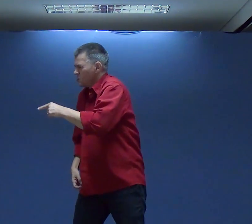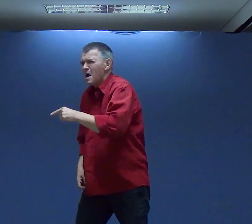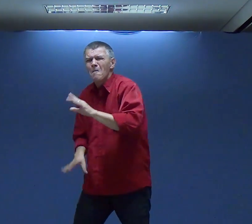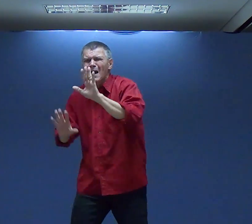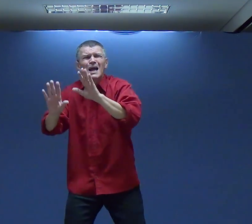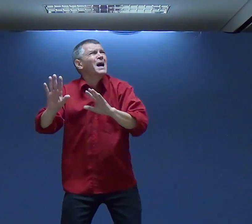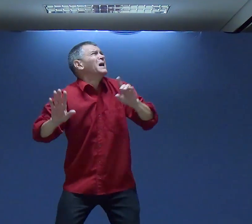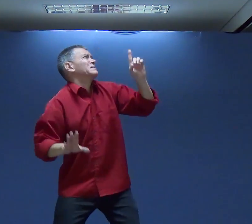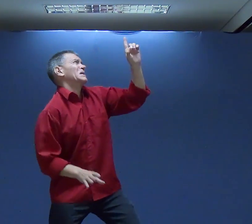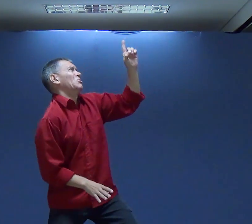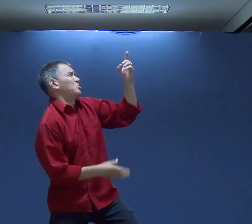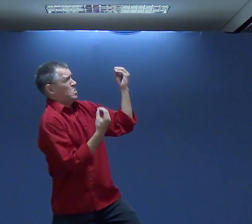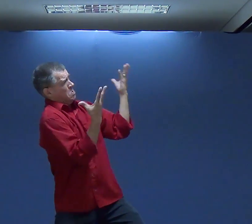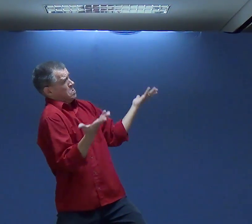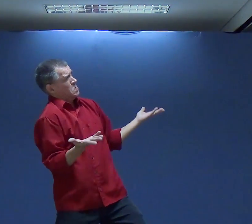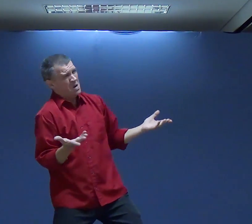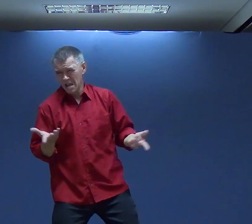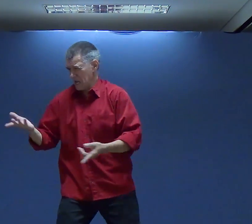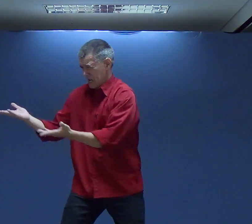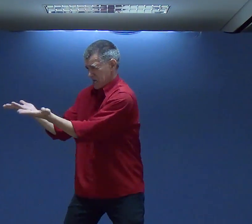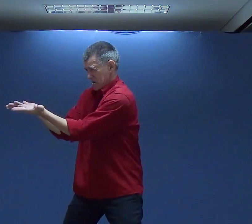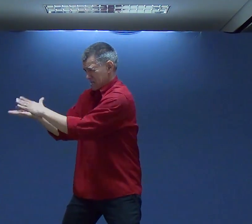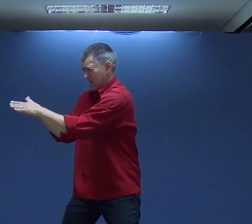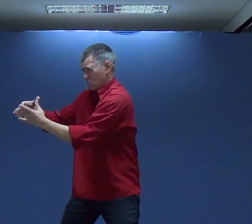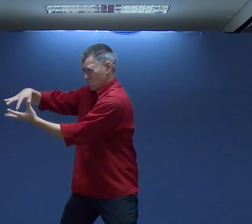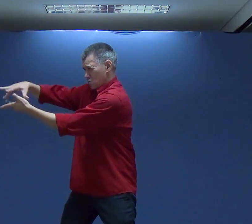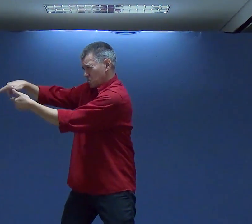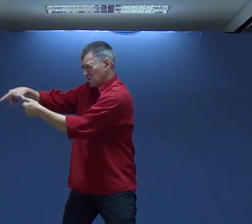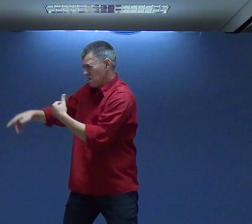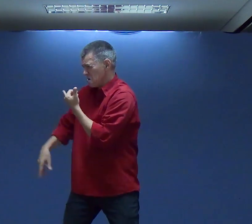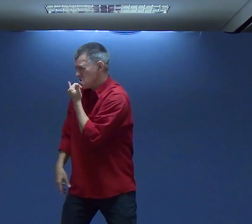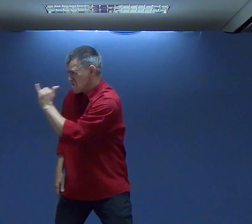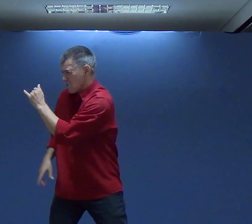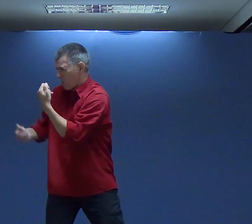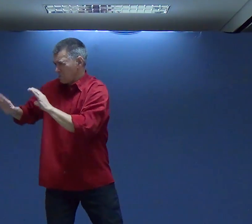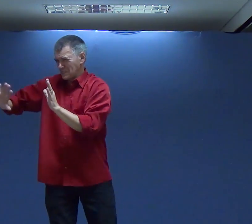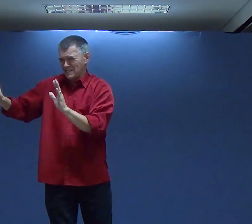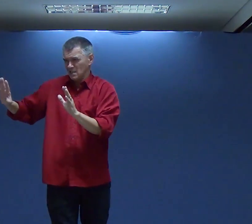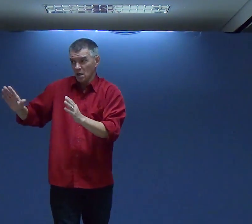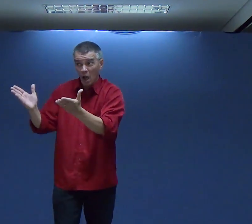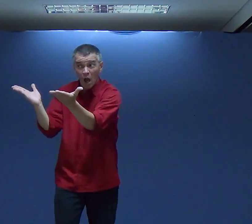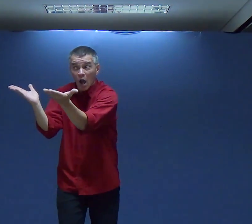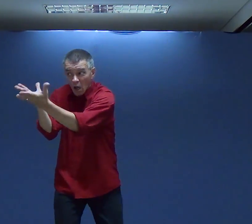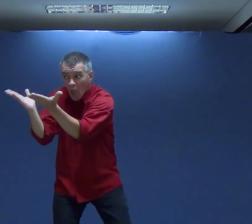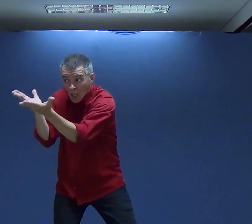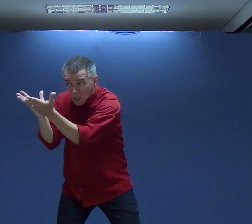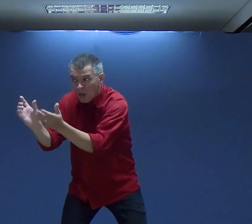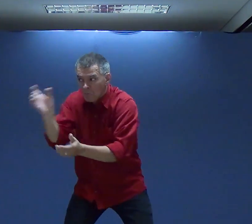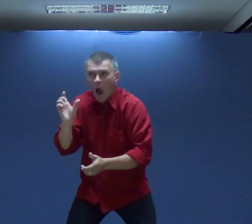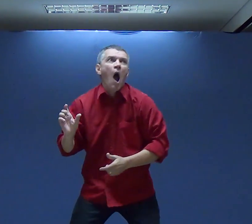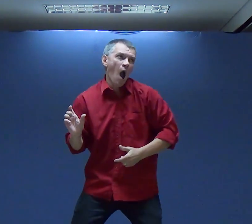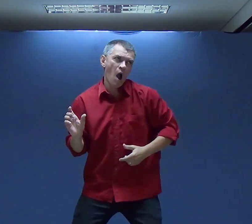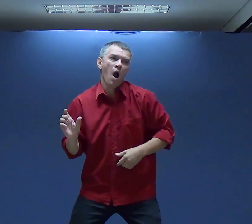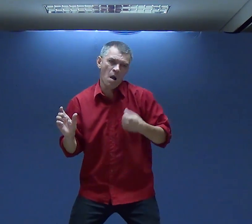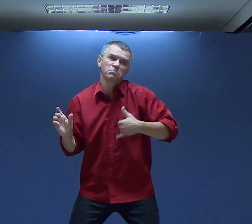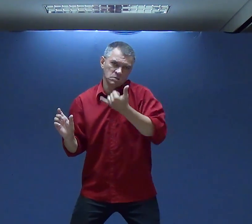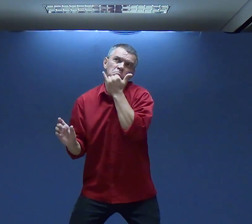coragem E vá lá E você diz Como assim Ele é crente Não precisa ir lá E falar perdão Para ele